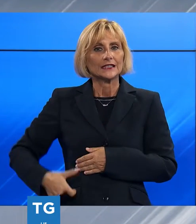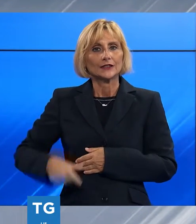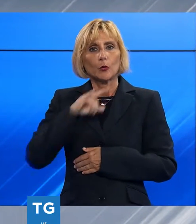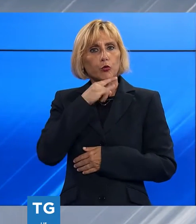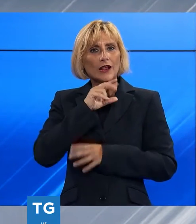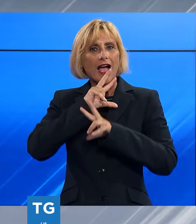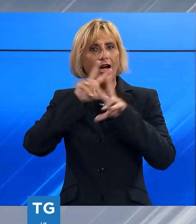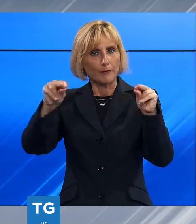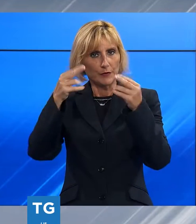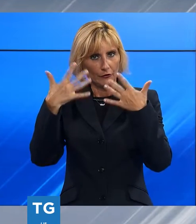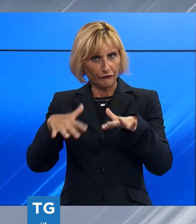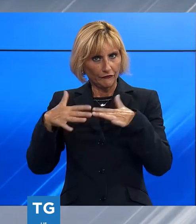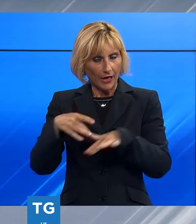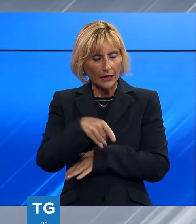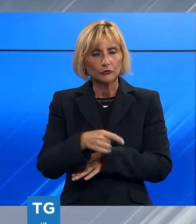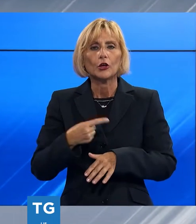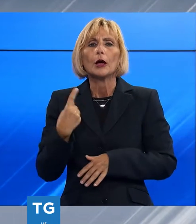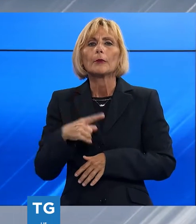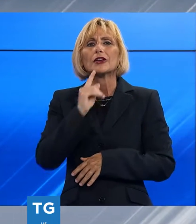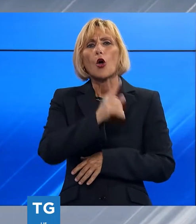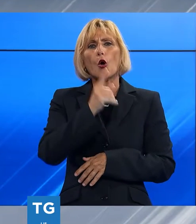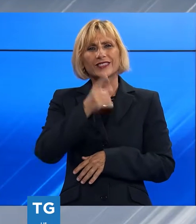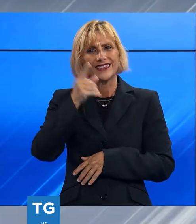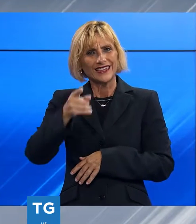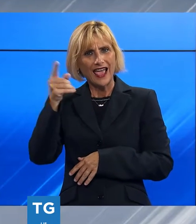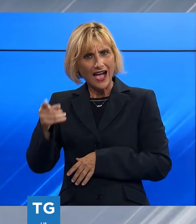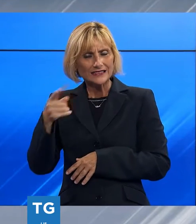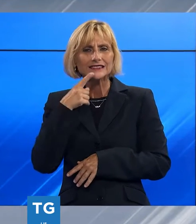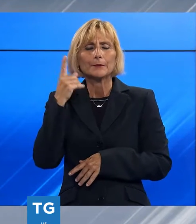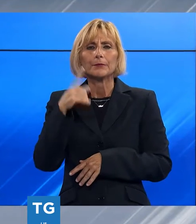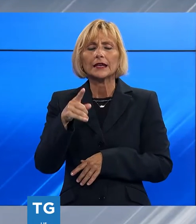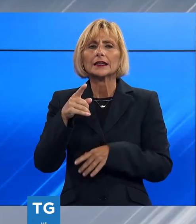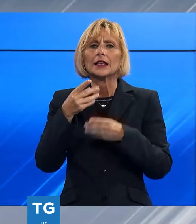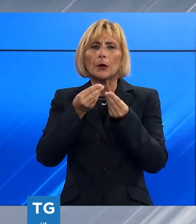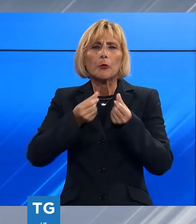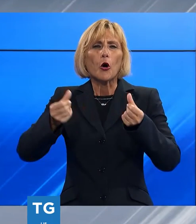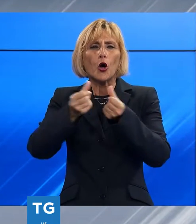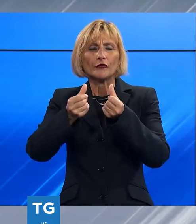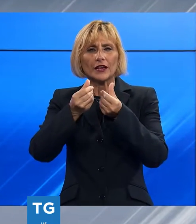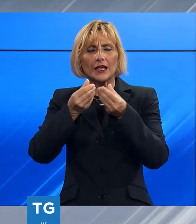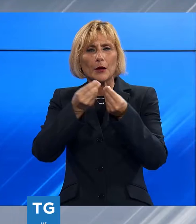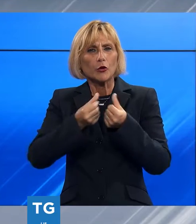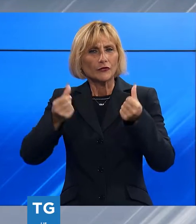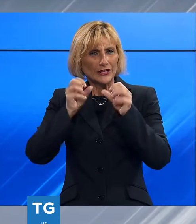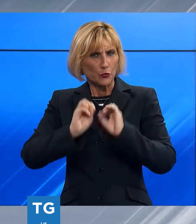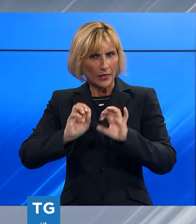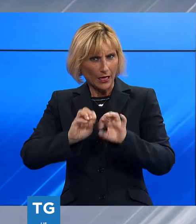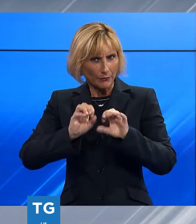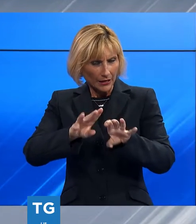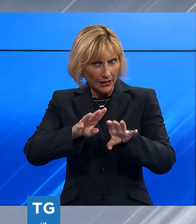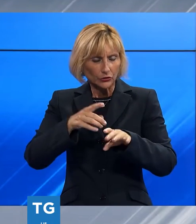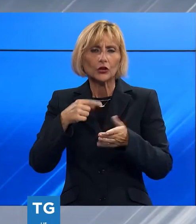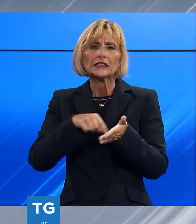Porcari-Fornaciari per quanto riguarda le ordinanze per l'abbattimento delle polveri sottili che partono di in